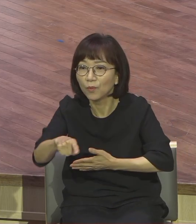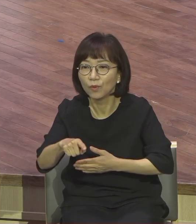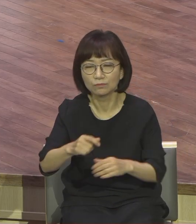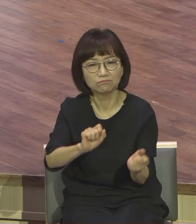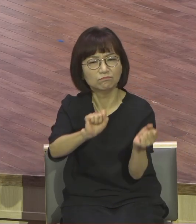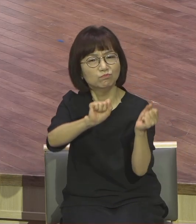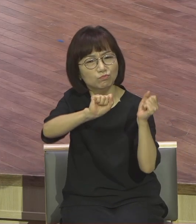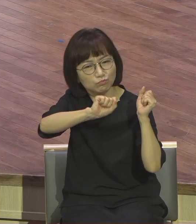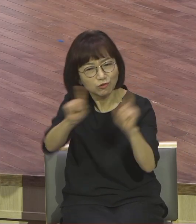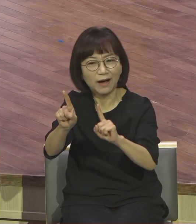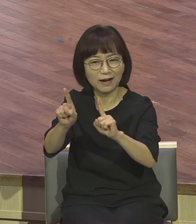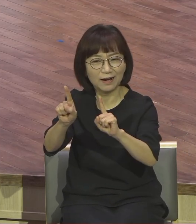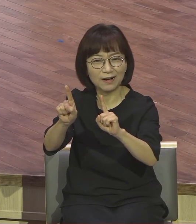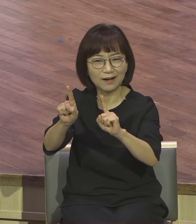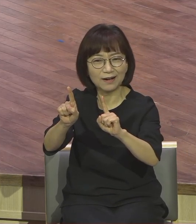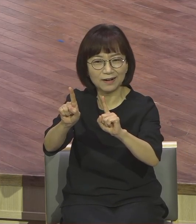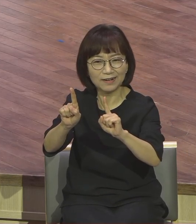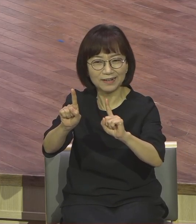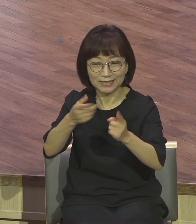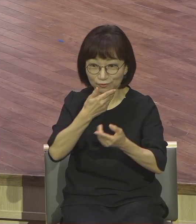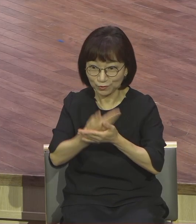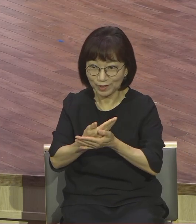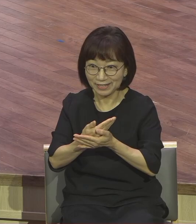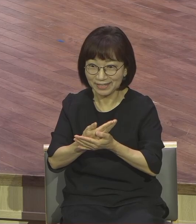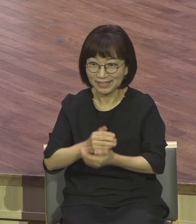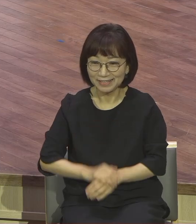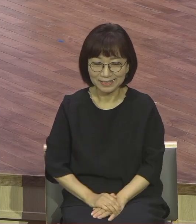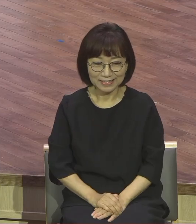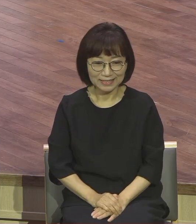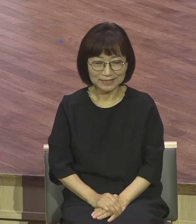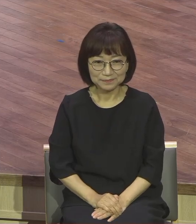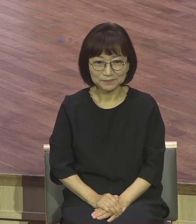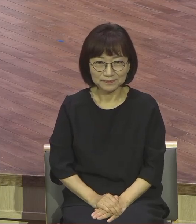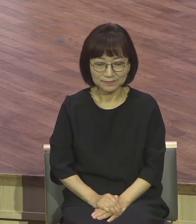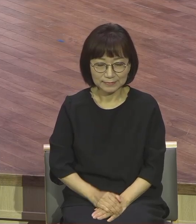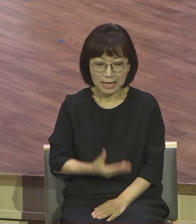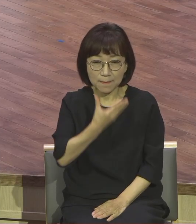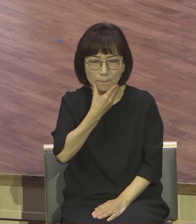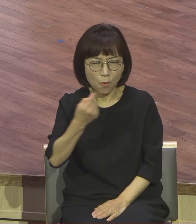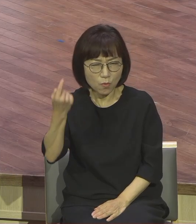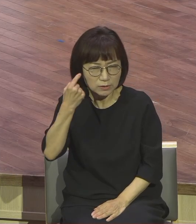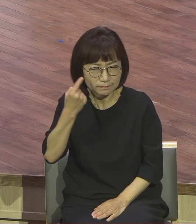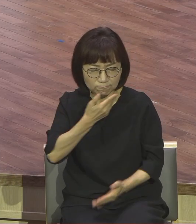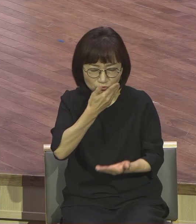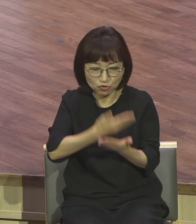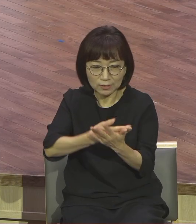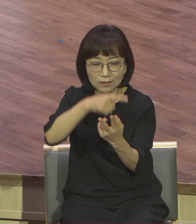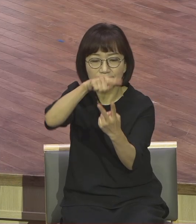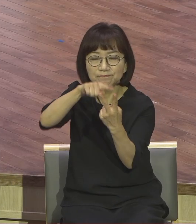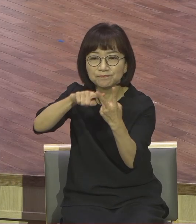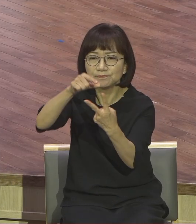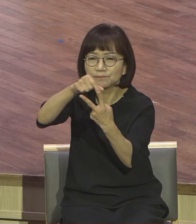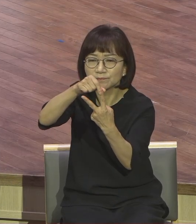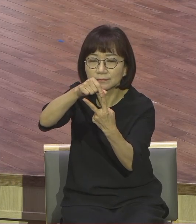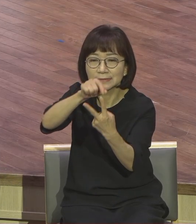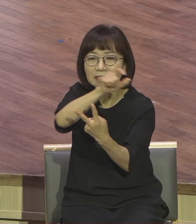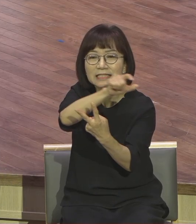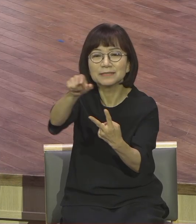부활. 이 중요한 복음의 핵심 두 가지 축이 있는데 하나는 십자가 하나는 부활이에요. 이것이 우리